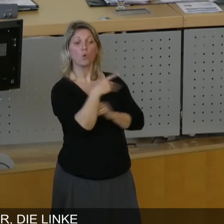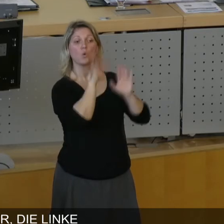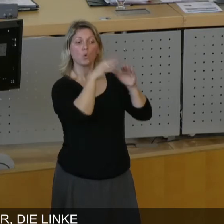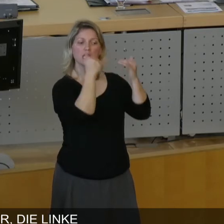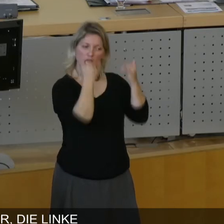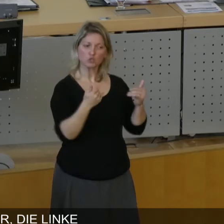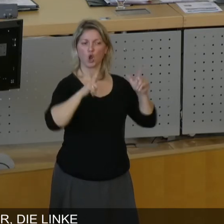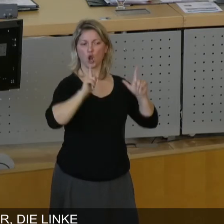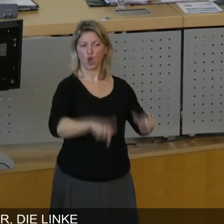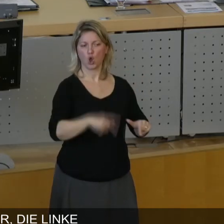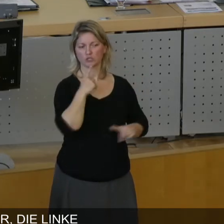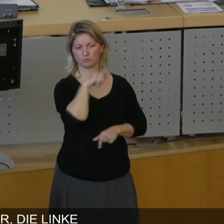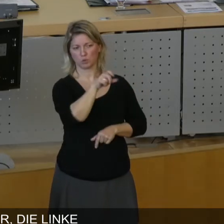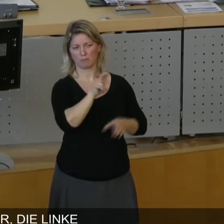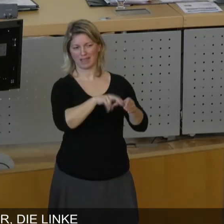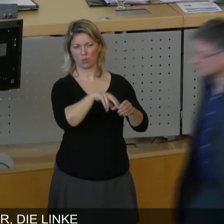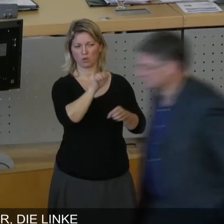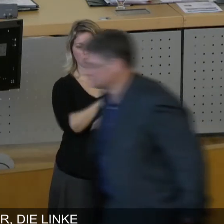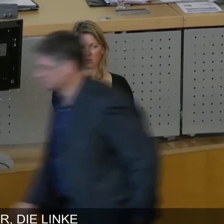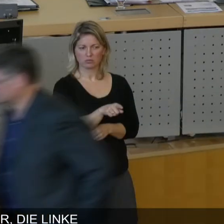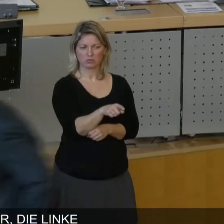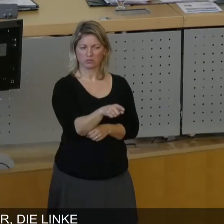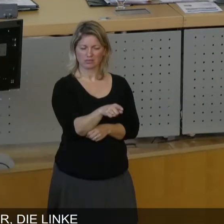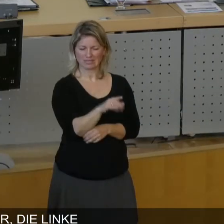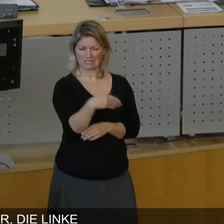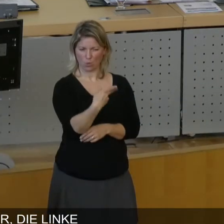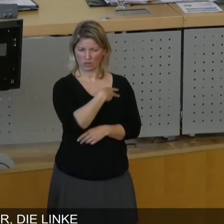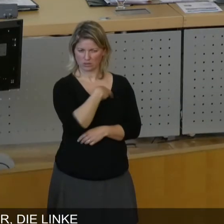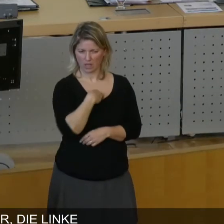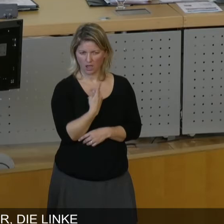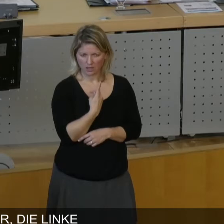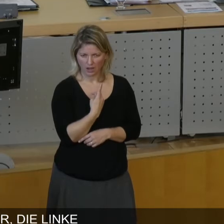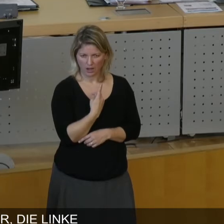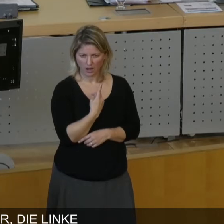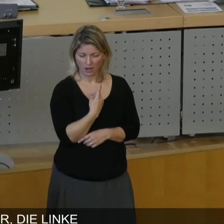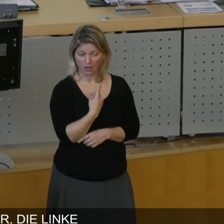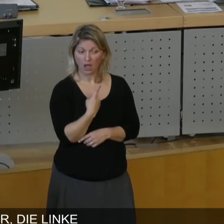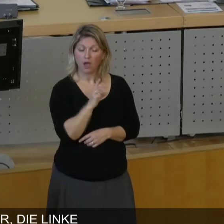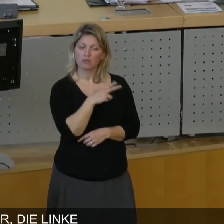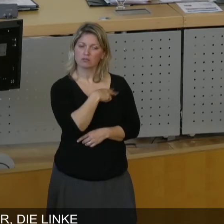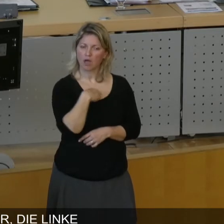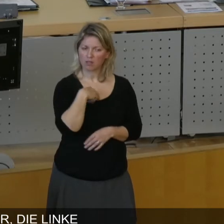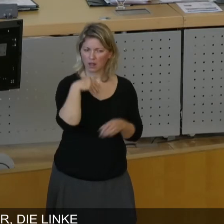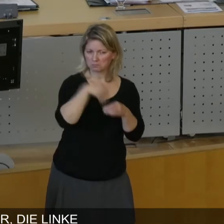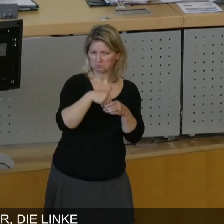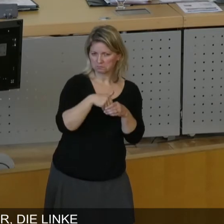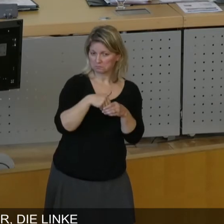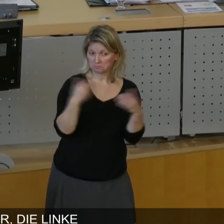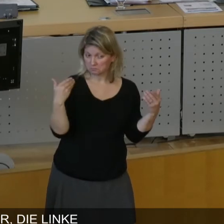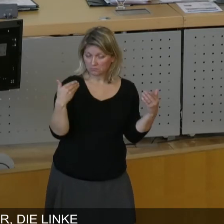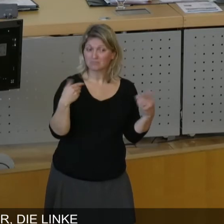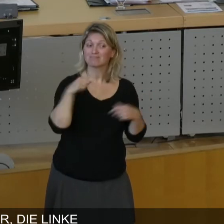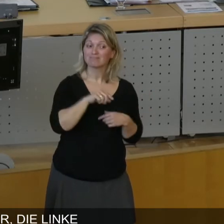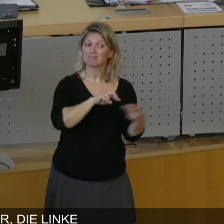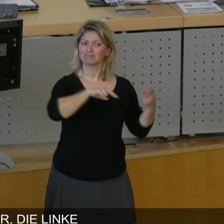Bürgerbeteiligung. Das hat nämlich ganz klare Nachteile. Und diese Nachteile, lassen Sie mich einfach die als Vorteile der